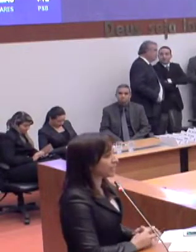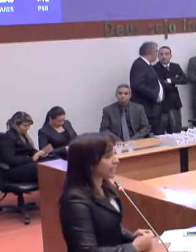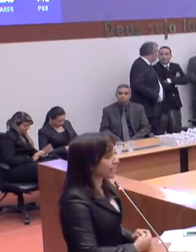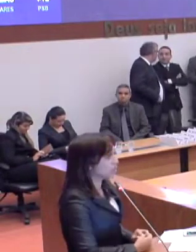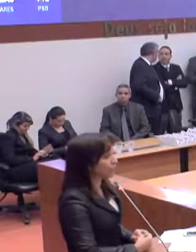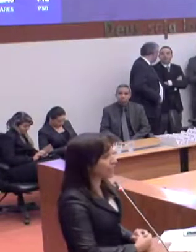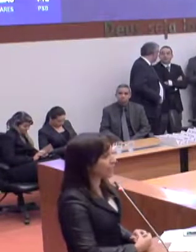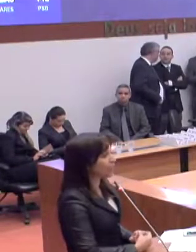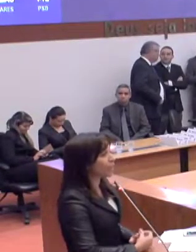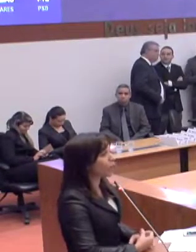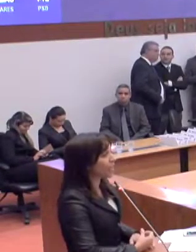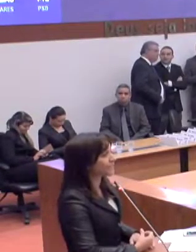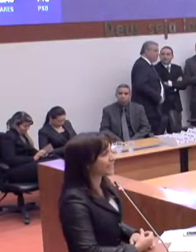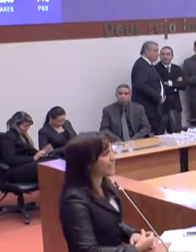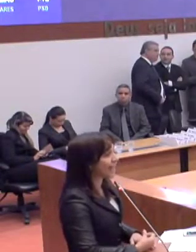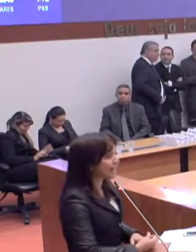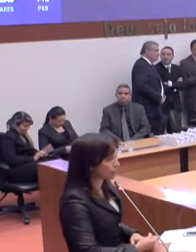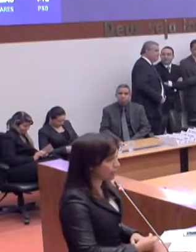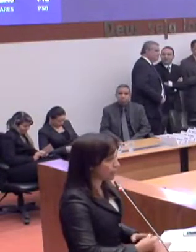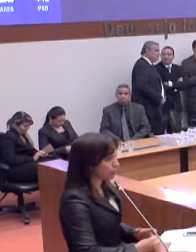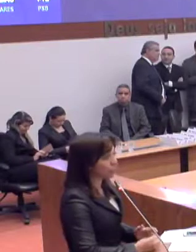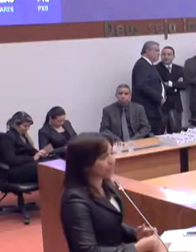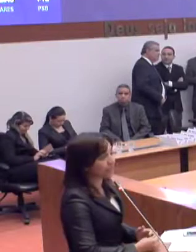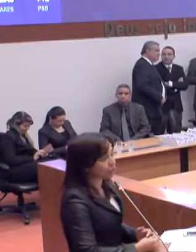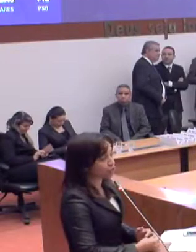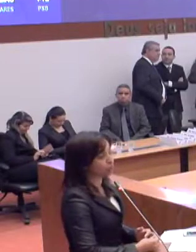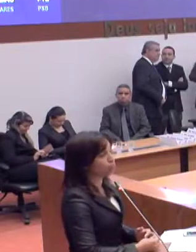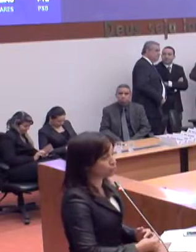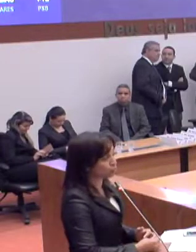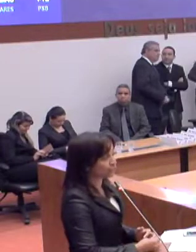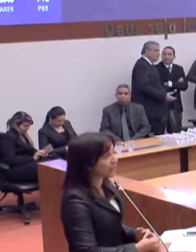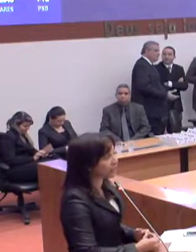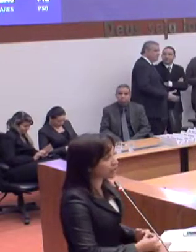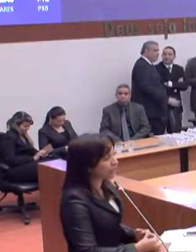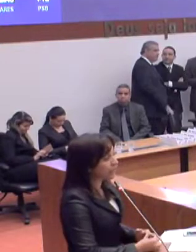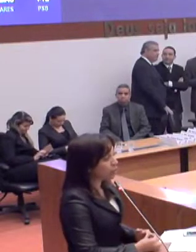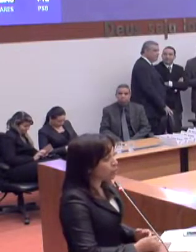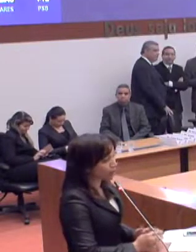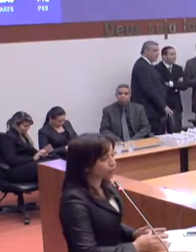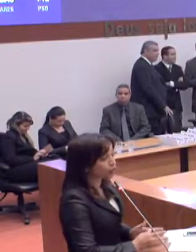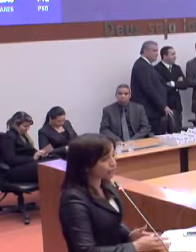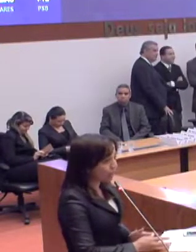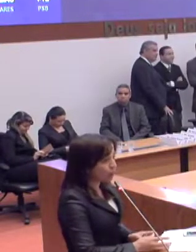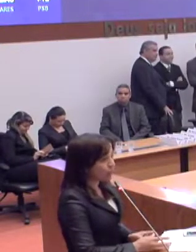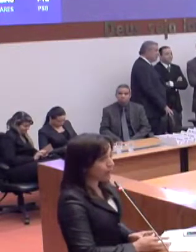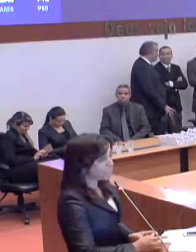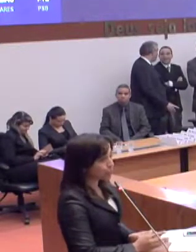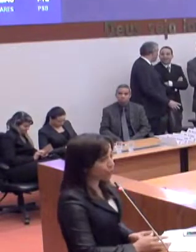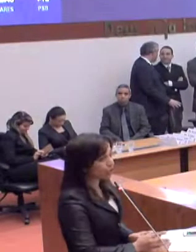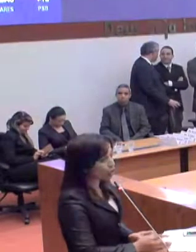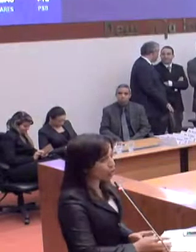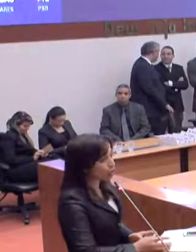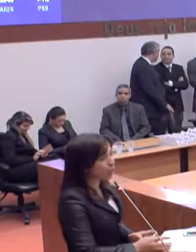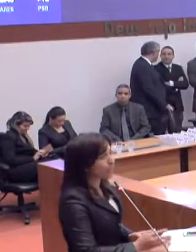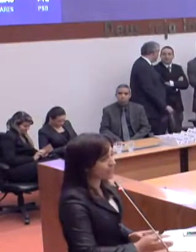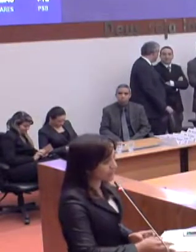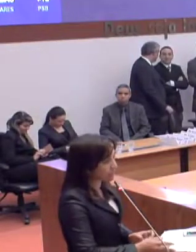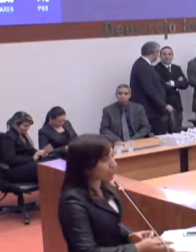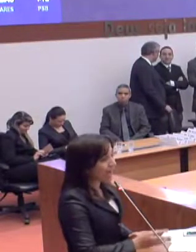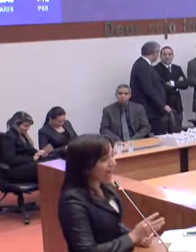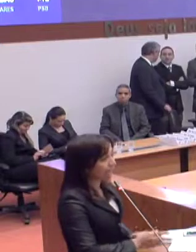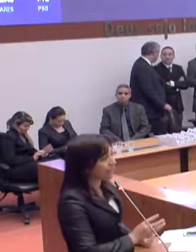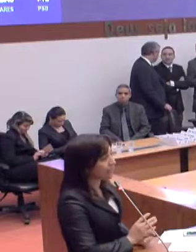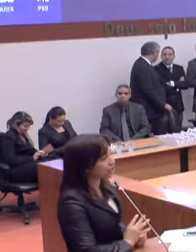professor brasileiro é um dos que tem o menor salário dos países do mundo, ou seja, o profissional professor no